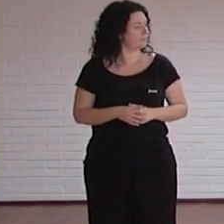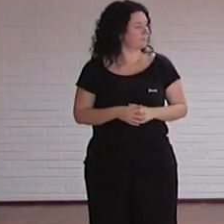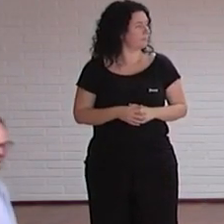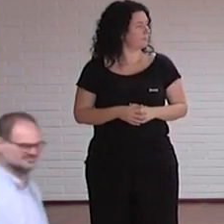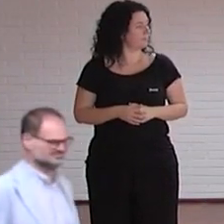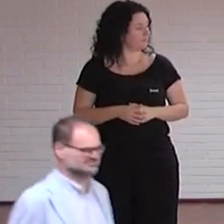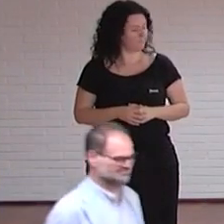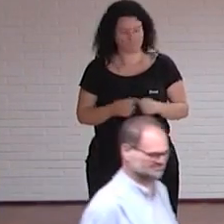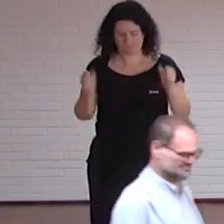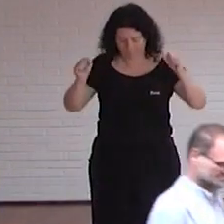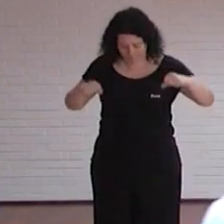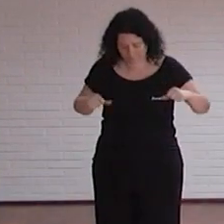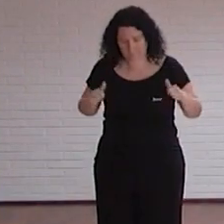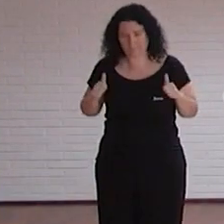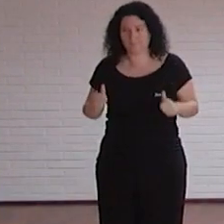vale